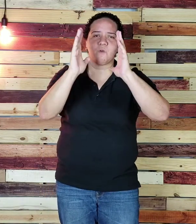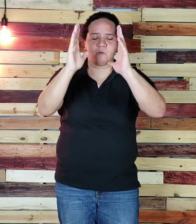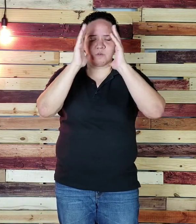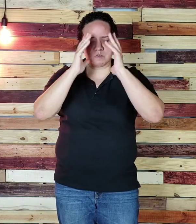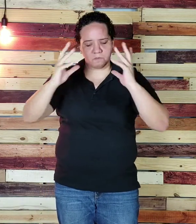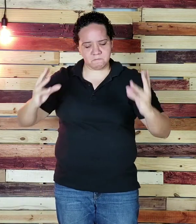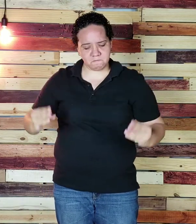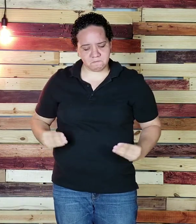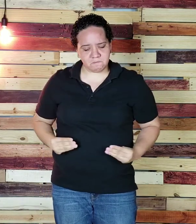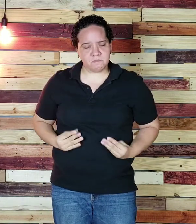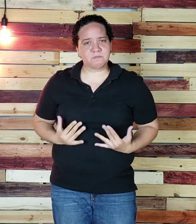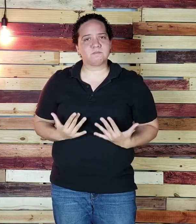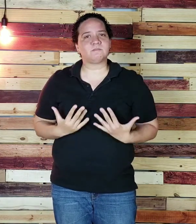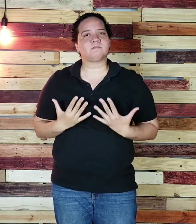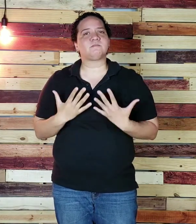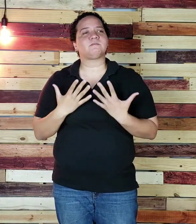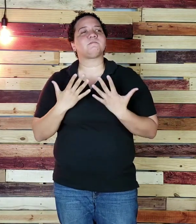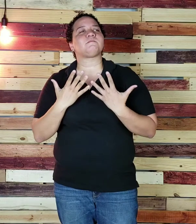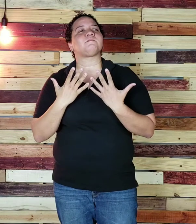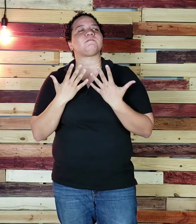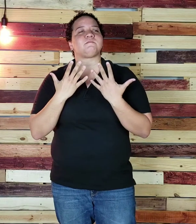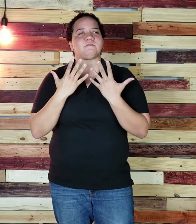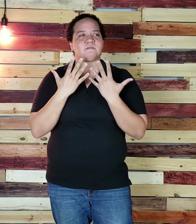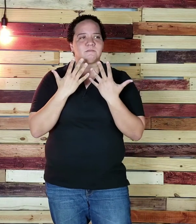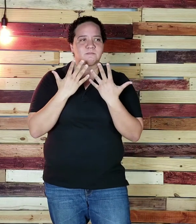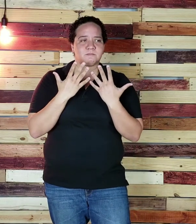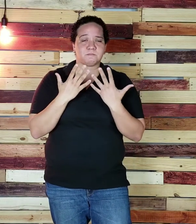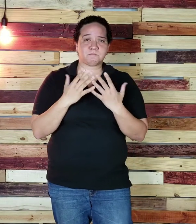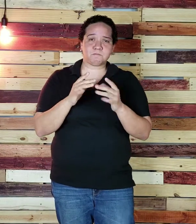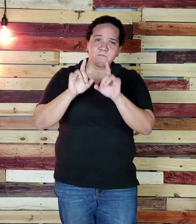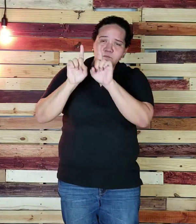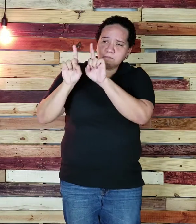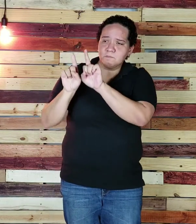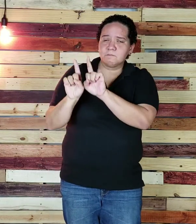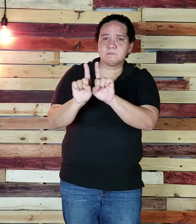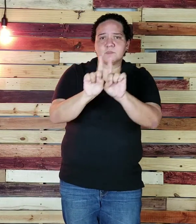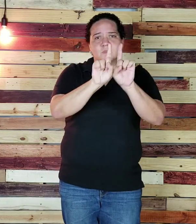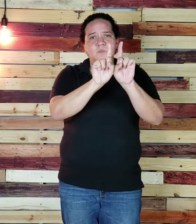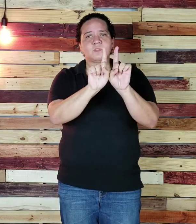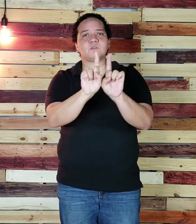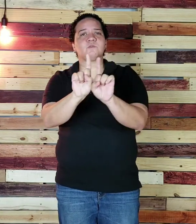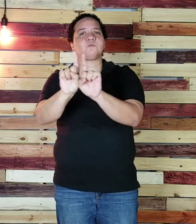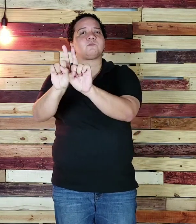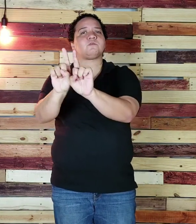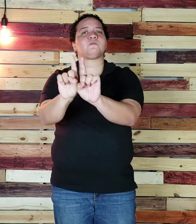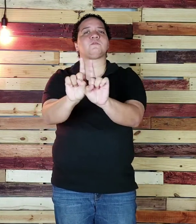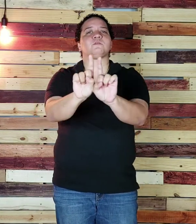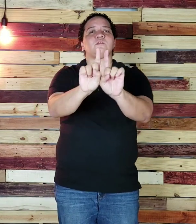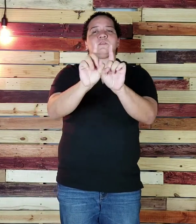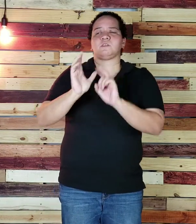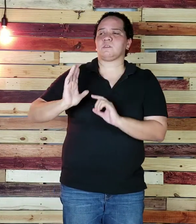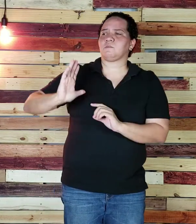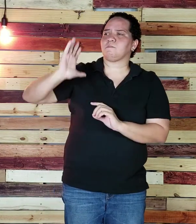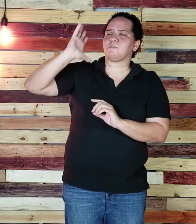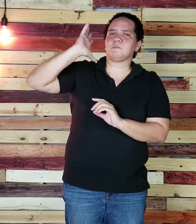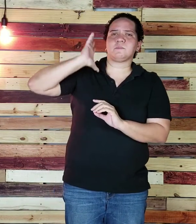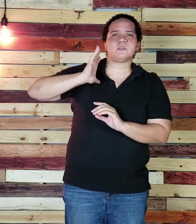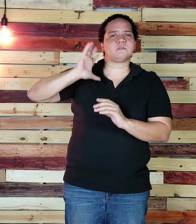me estremece Y cuando estoy con él ya no hay